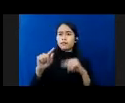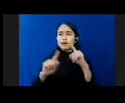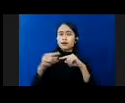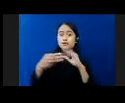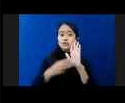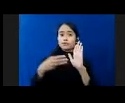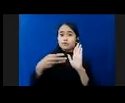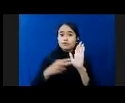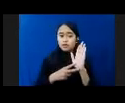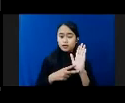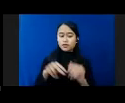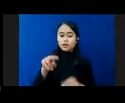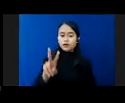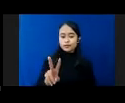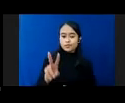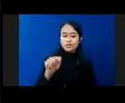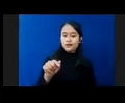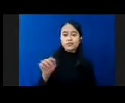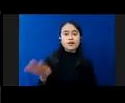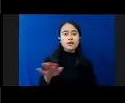Pelakunya Adalah Anak-anak